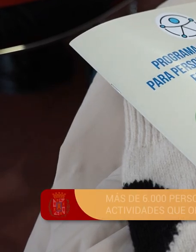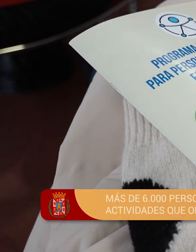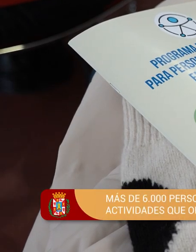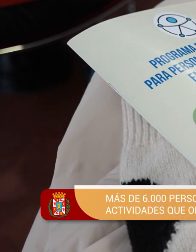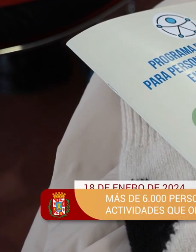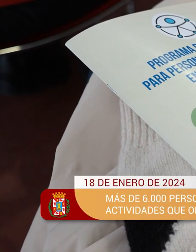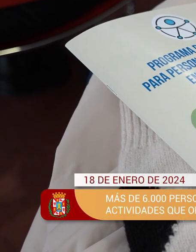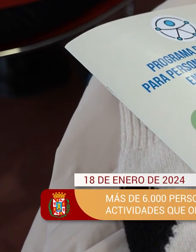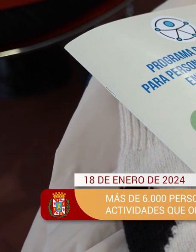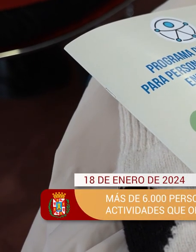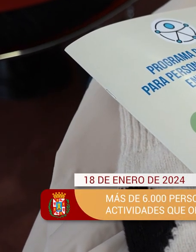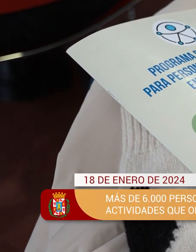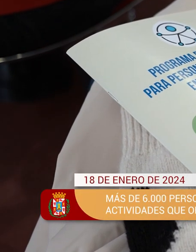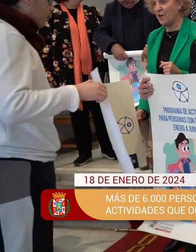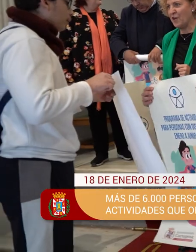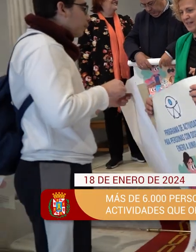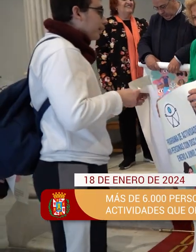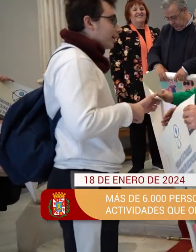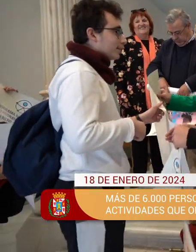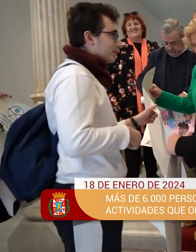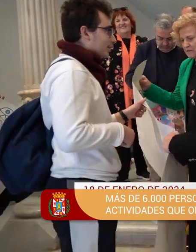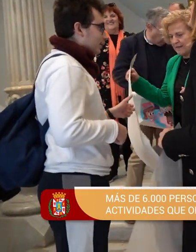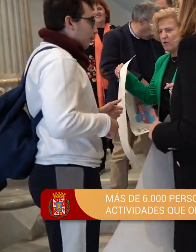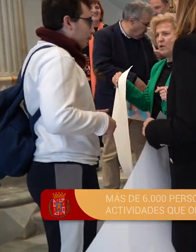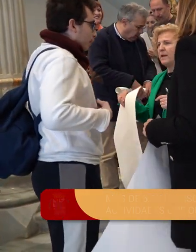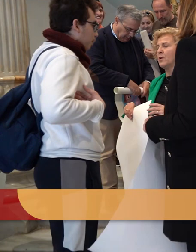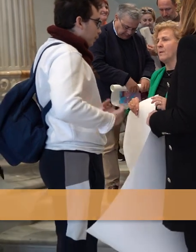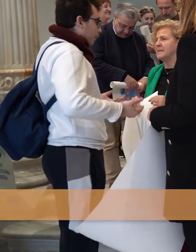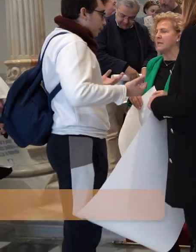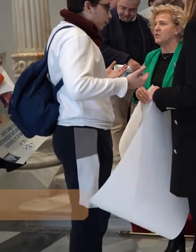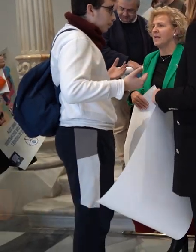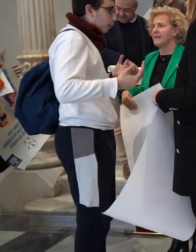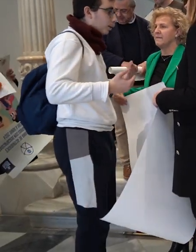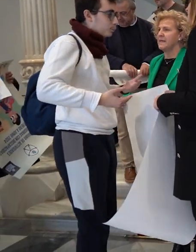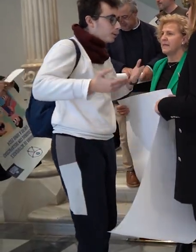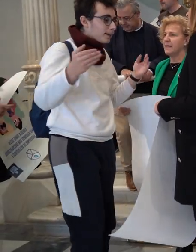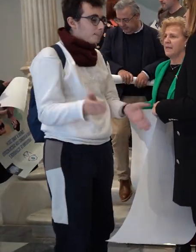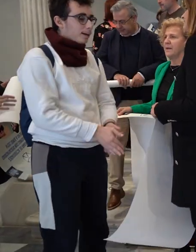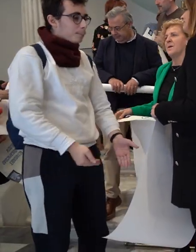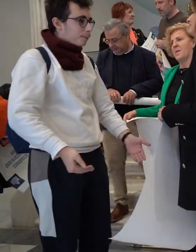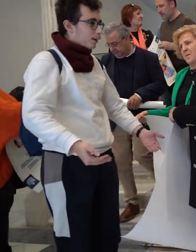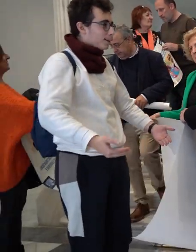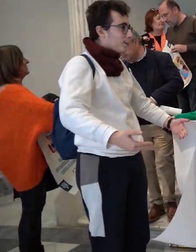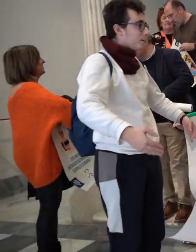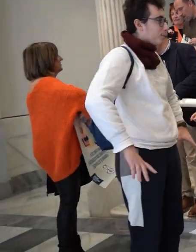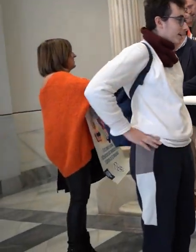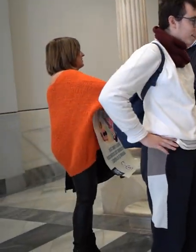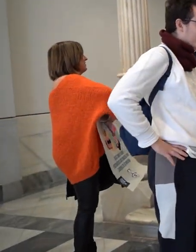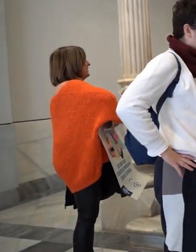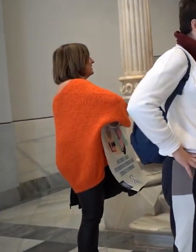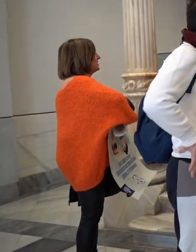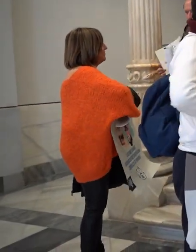Hola, buenos días a todos. Estamos aquí para presentar el programa de actividades para personas con discapacidad